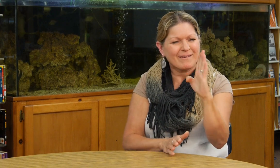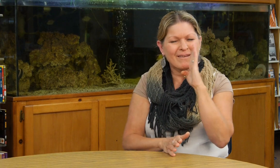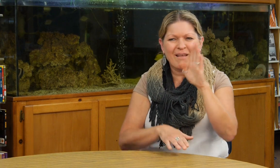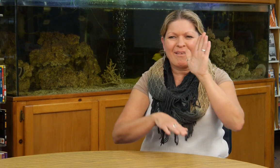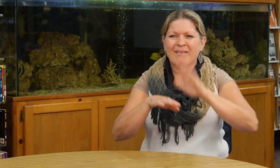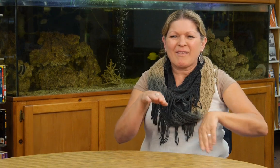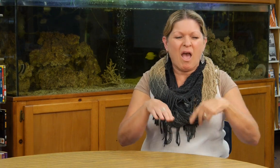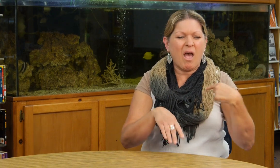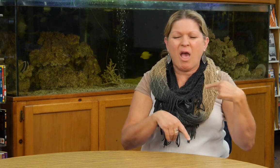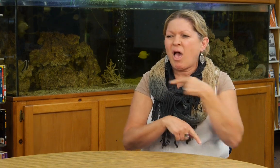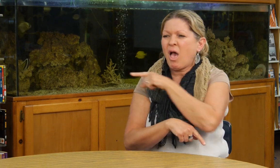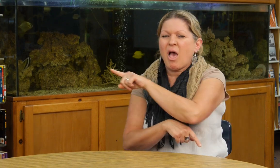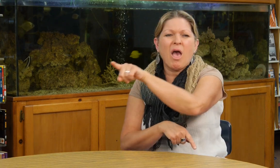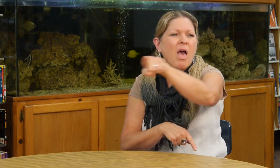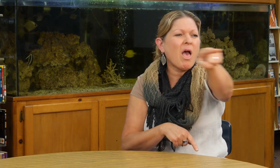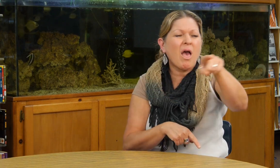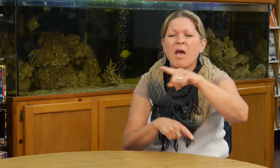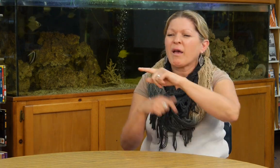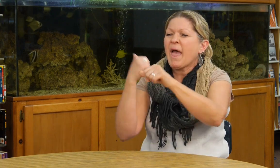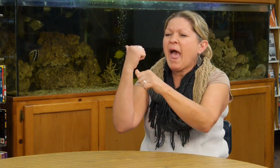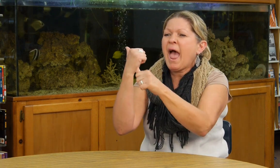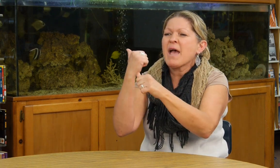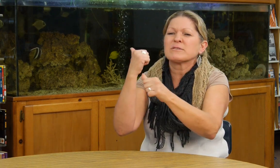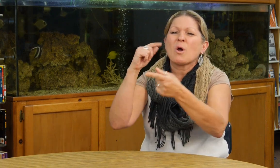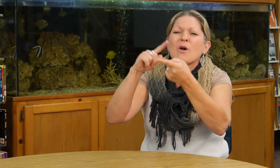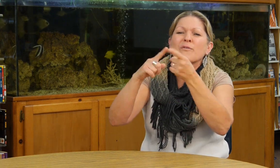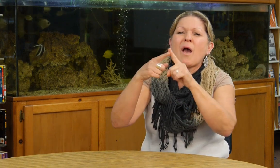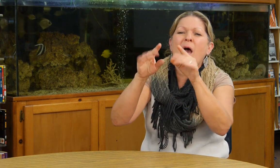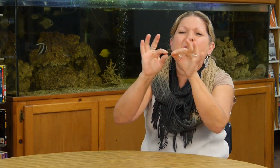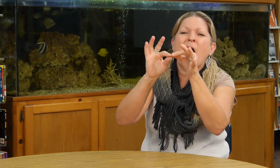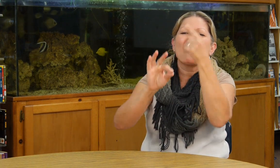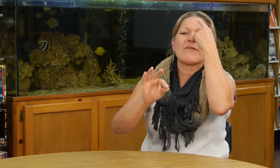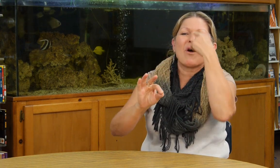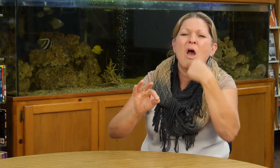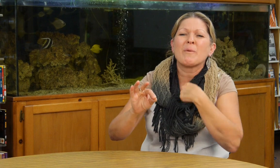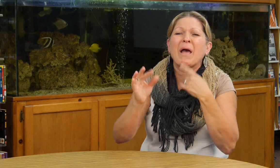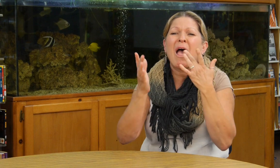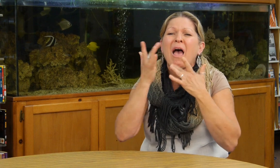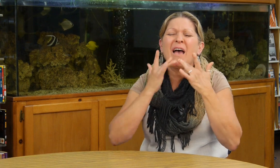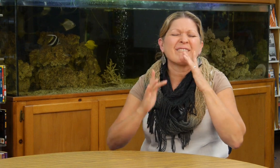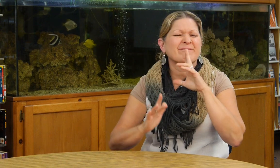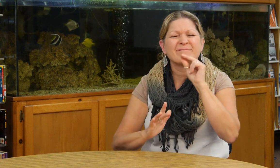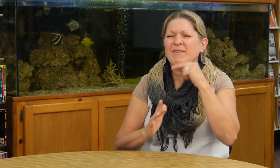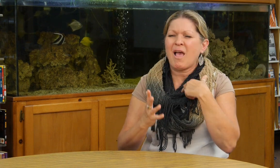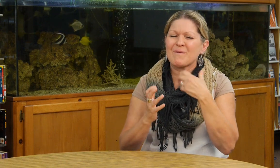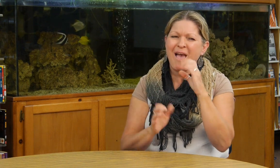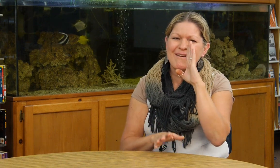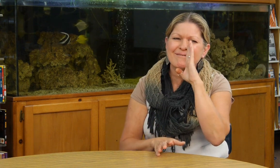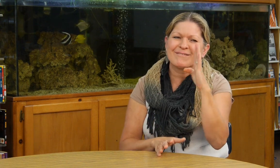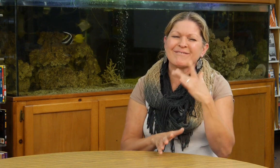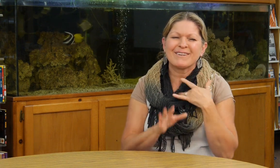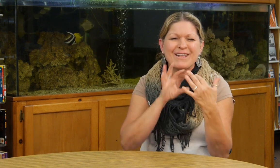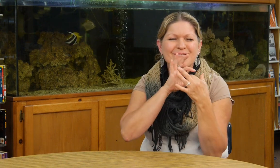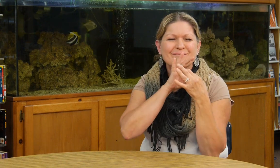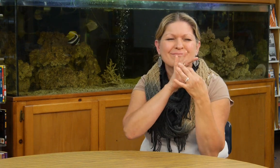con los padres de ellos que hablan español. A veces utilizando asistentes es un poco difícil. Por eso